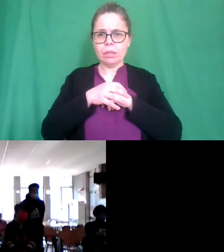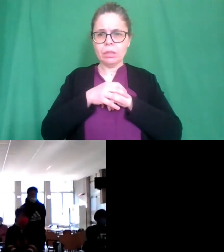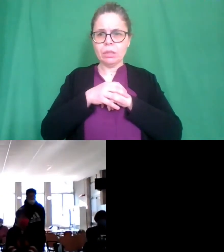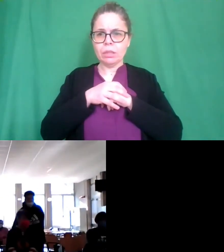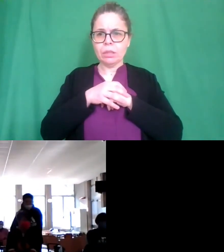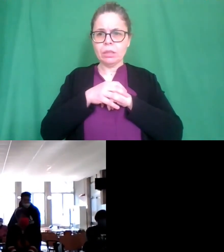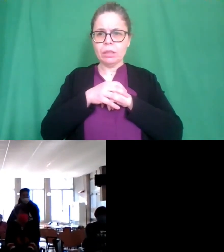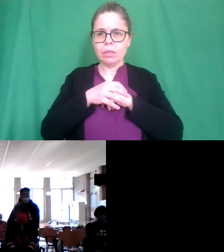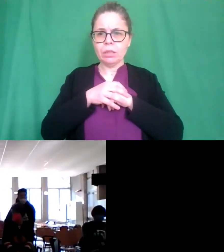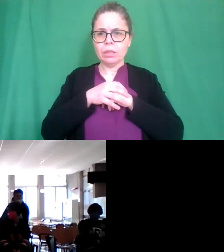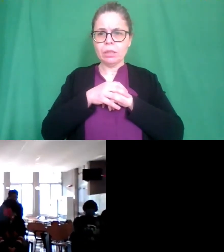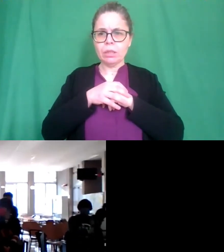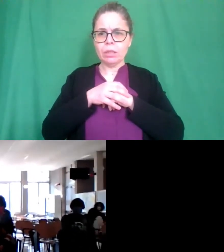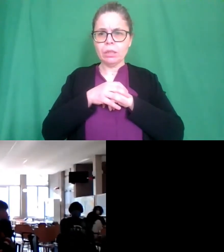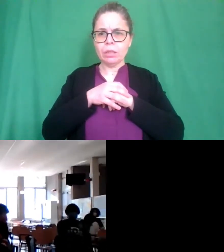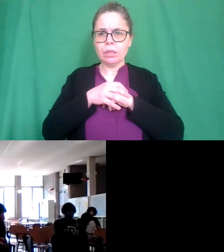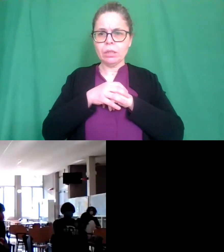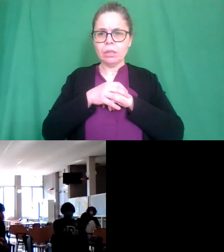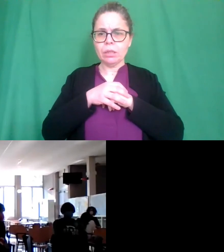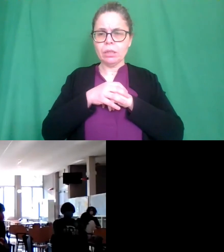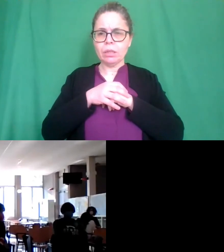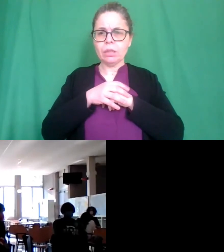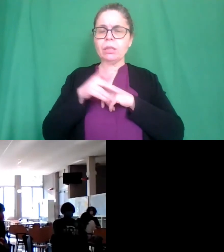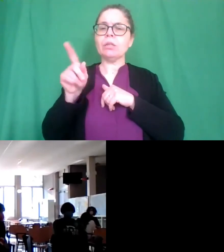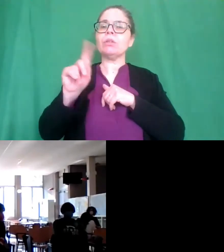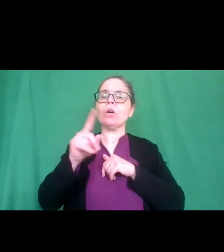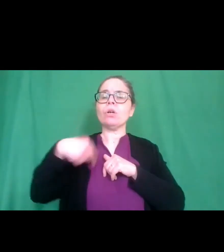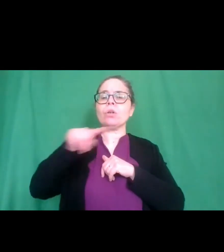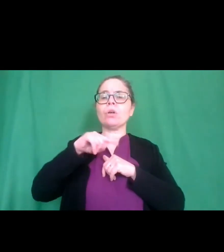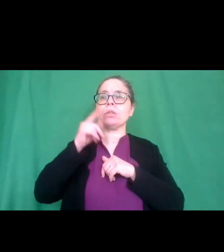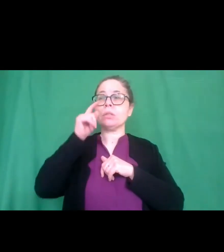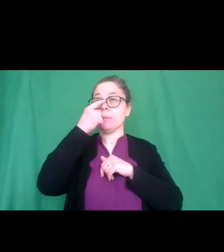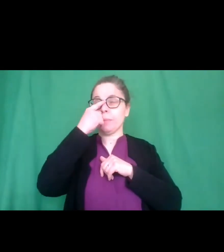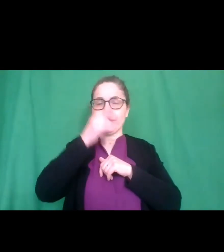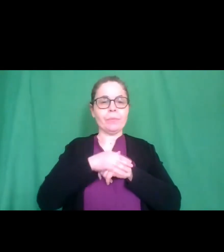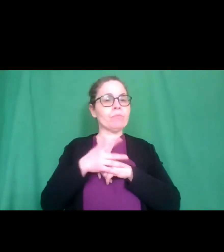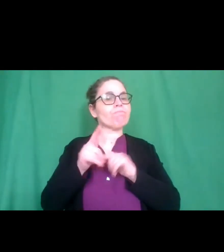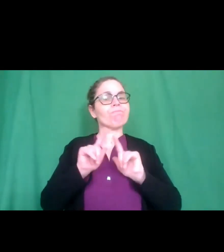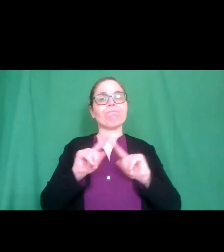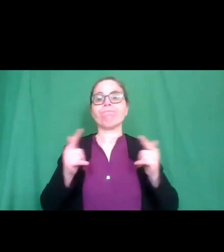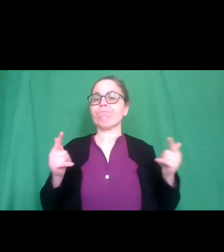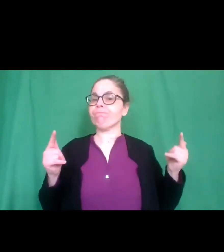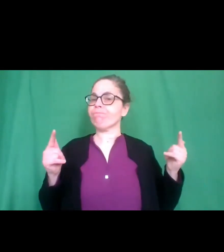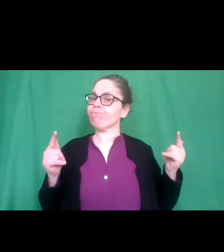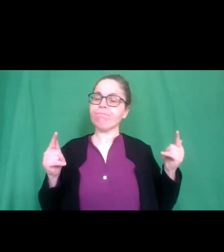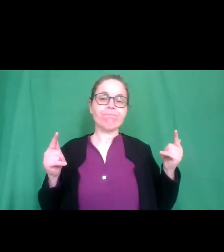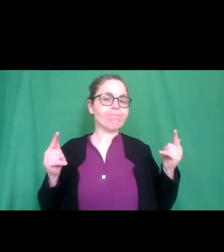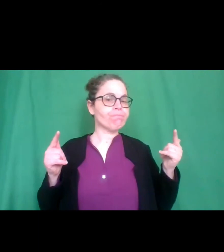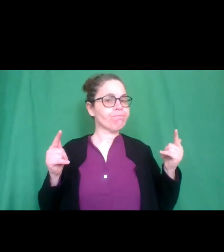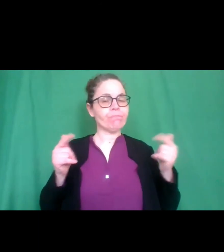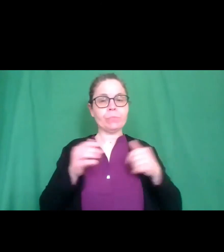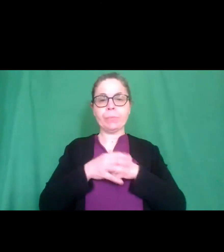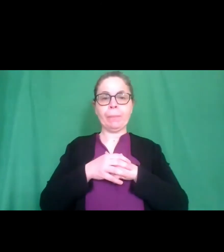aspetta che chiedo a marianna un secondo solo questa è la nostra o la magna allora non ci sono perché non vedo